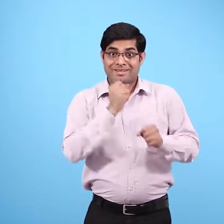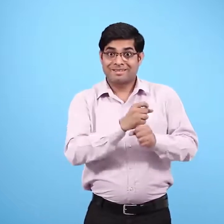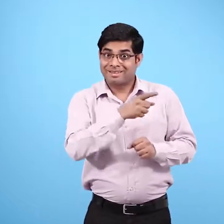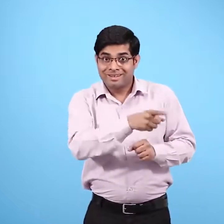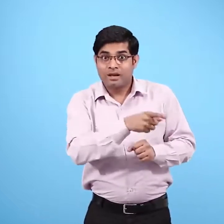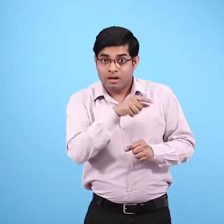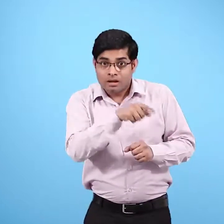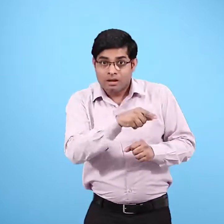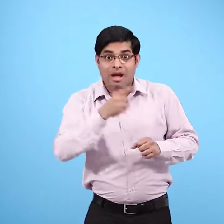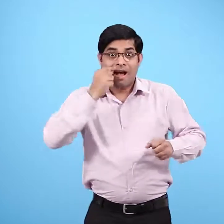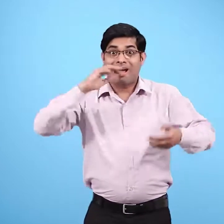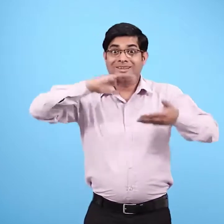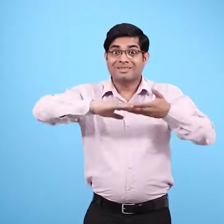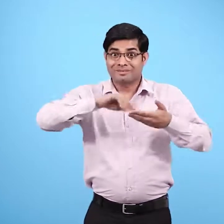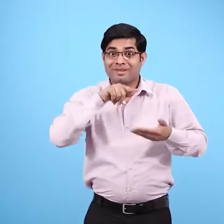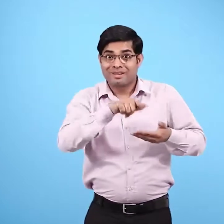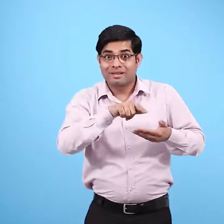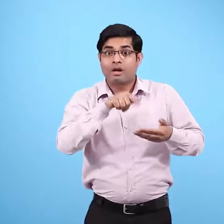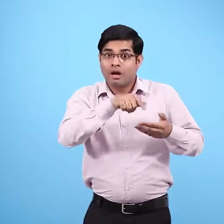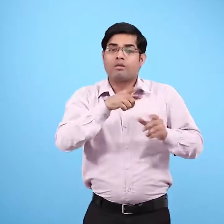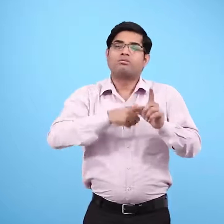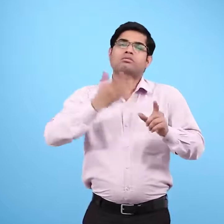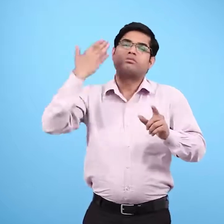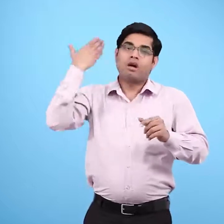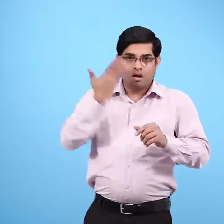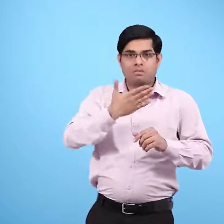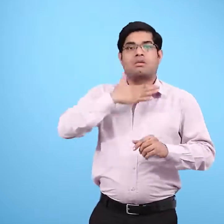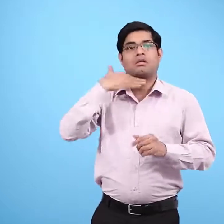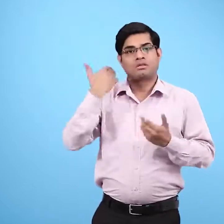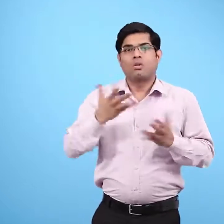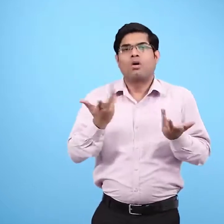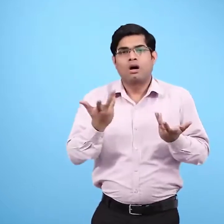गोमती का पती भी कुछ साल पहले भूख के कारण ही गुजर गया था